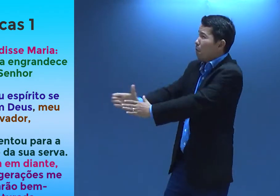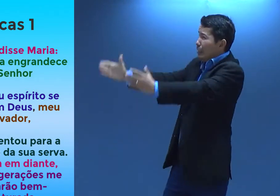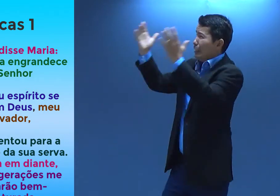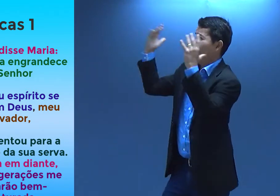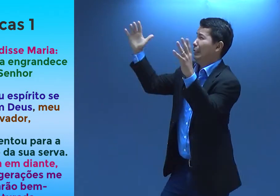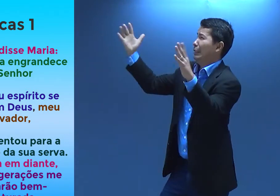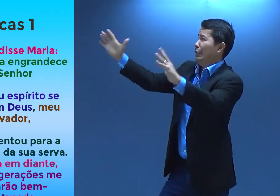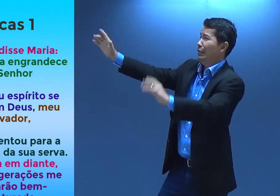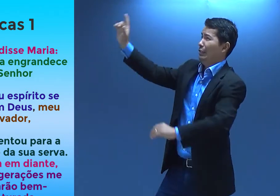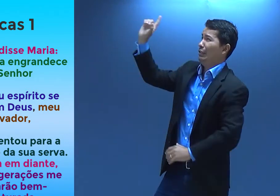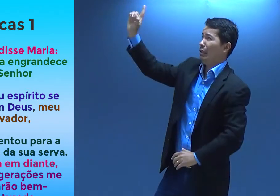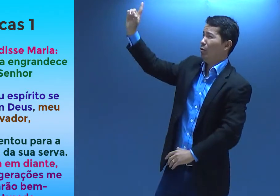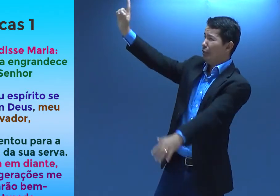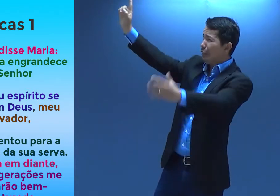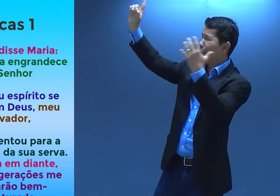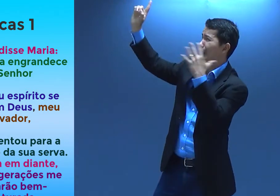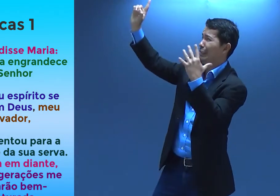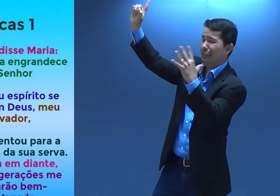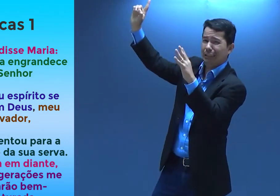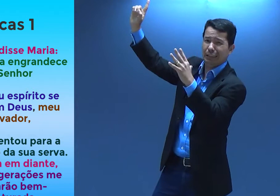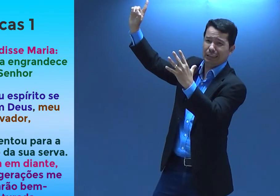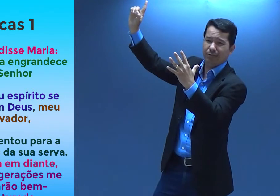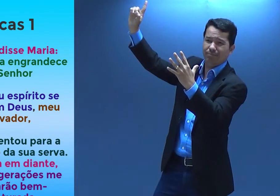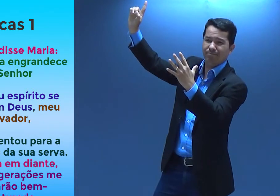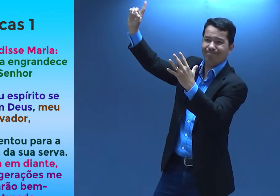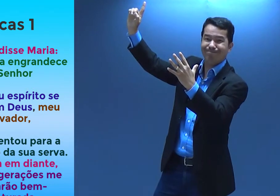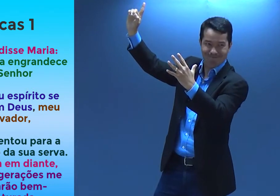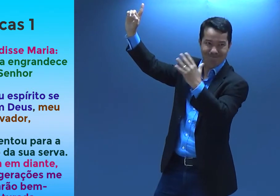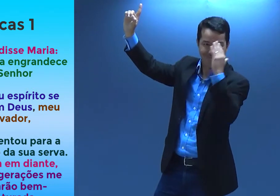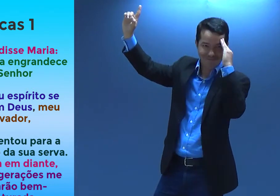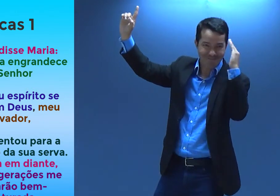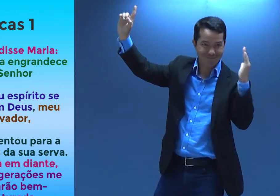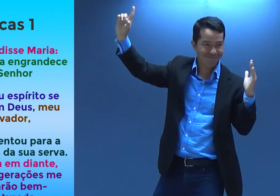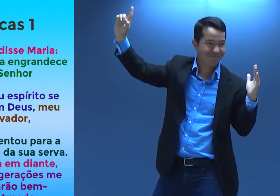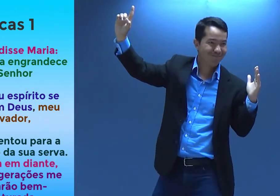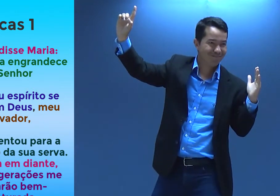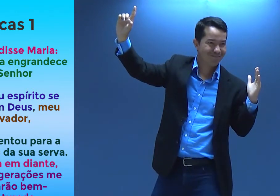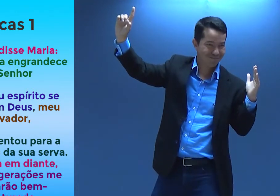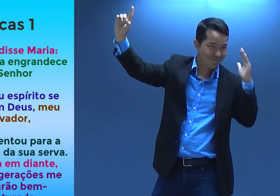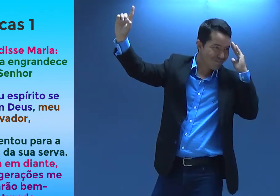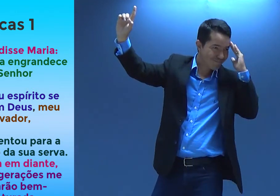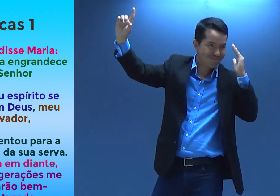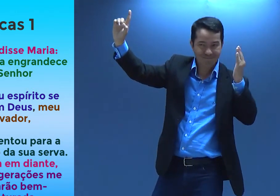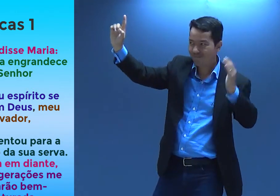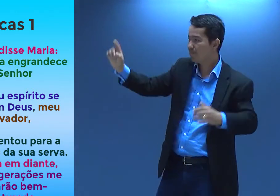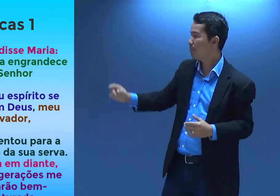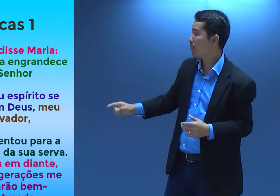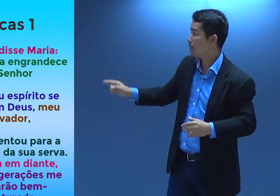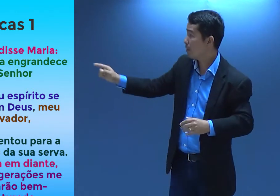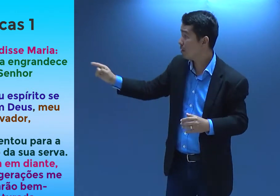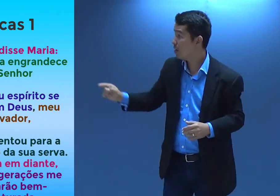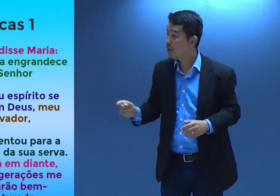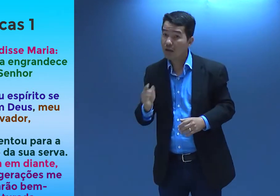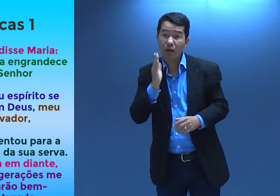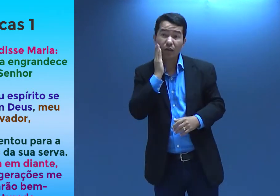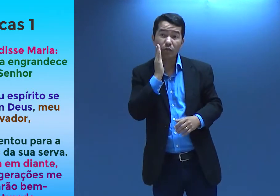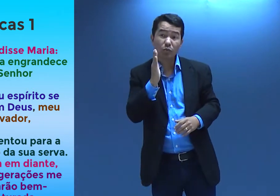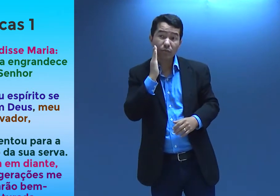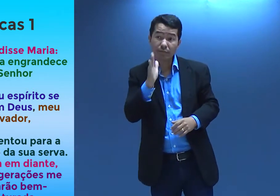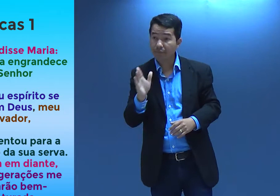Ou louva e celebra a Deus. Entendeu? Entendeu? Ok? Em